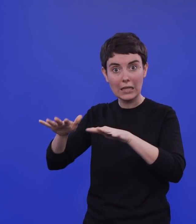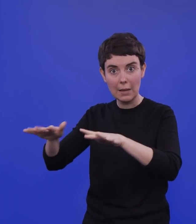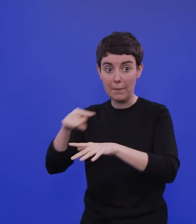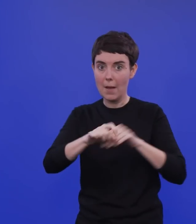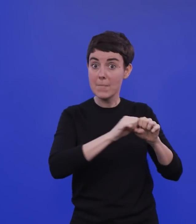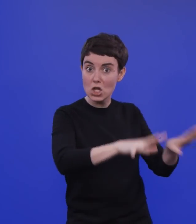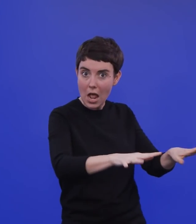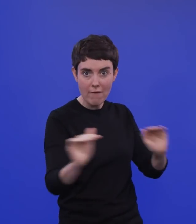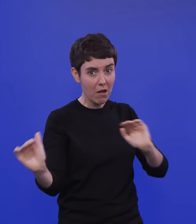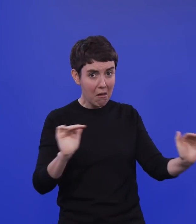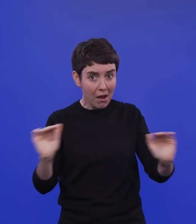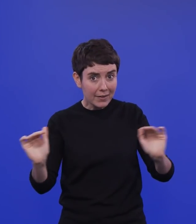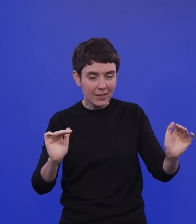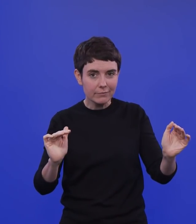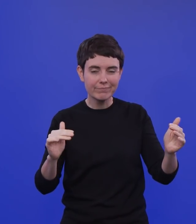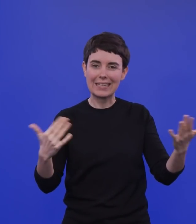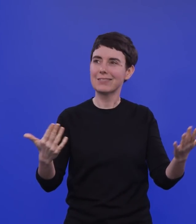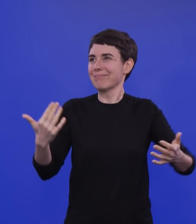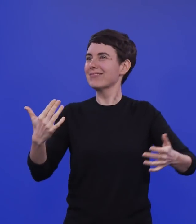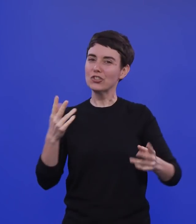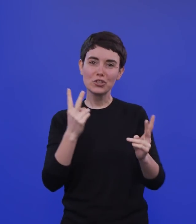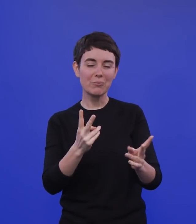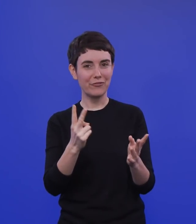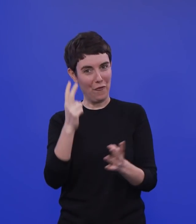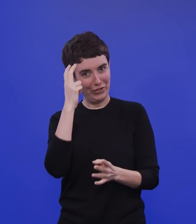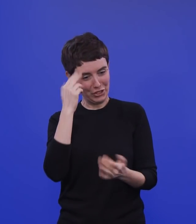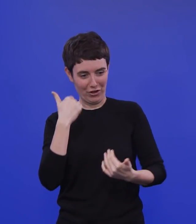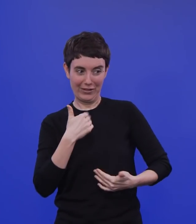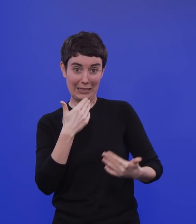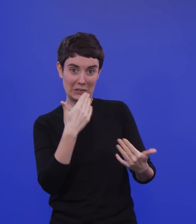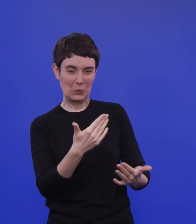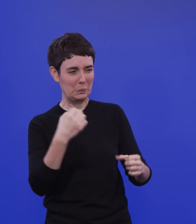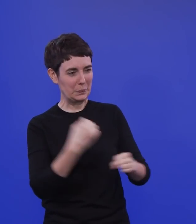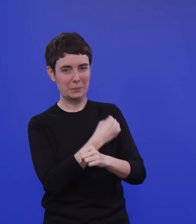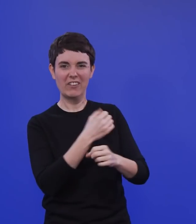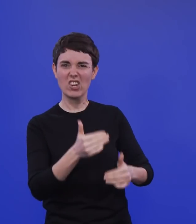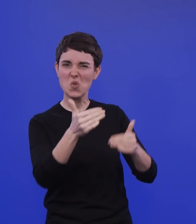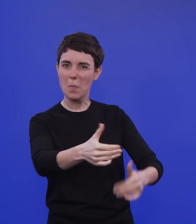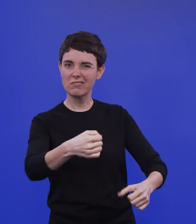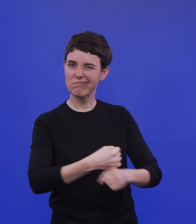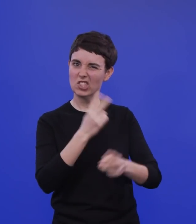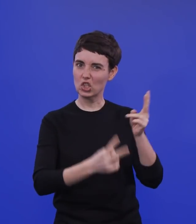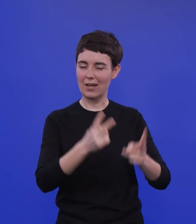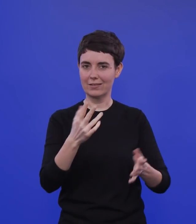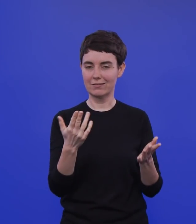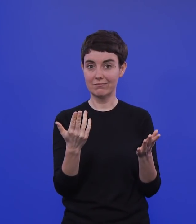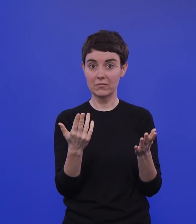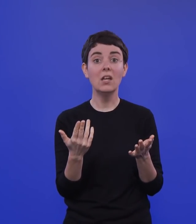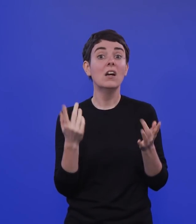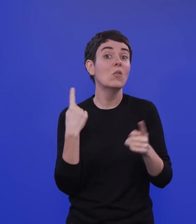ist, ja, also aus wissenschaftlicher Sicht kann man sagen, na ja, ist schade. Aus politischer Sicht sollte man sich, glaube ich,